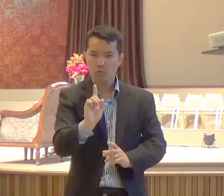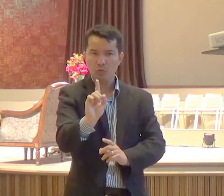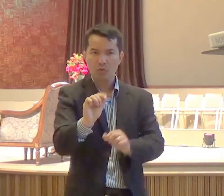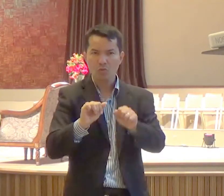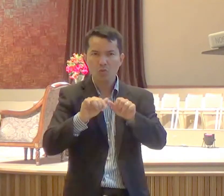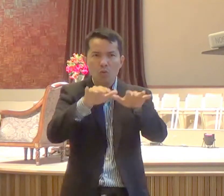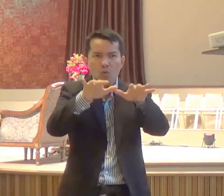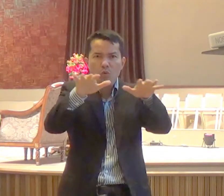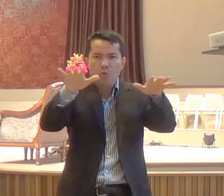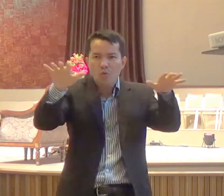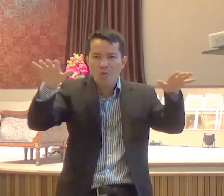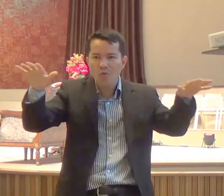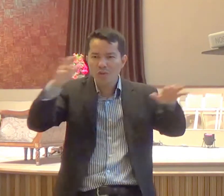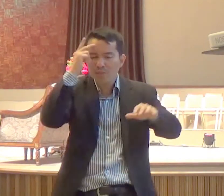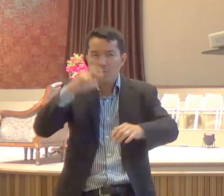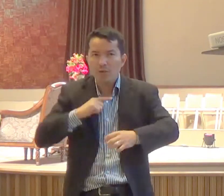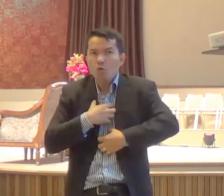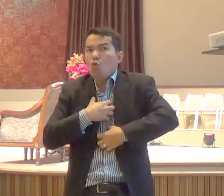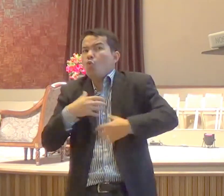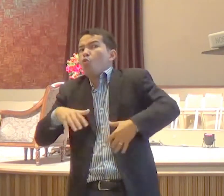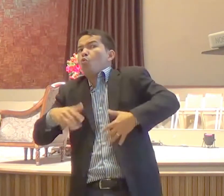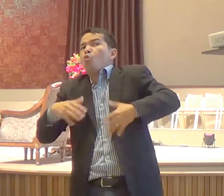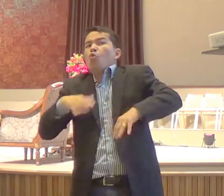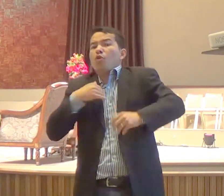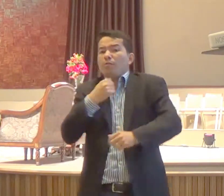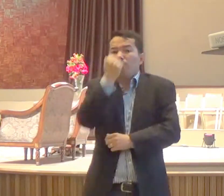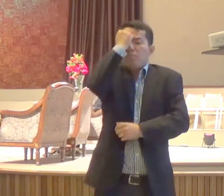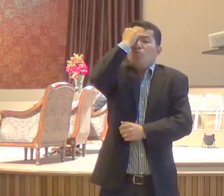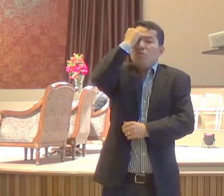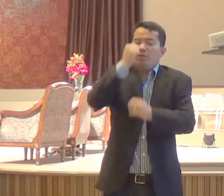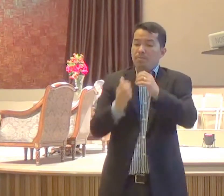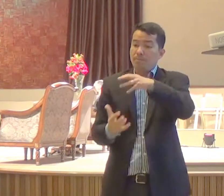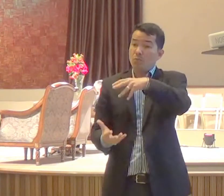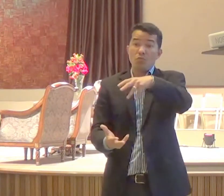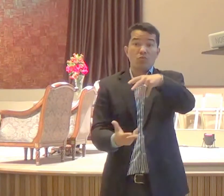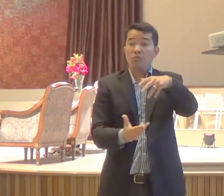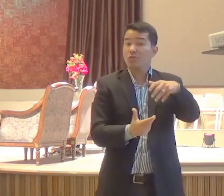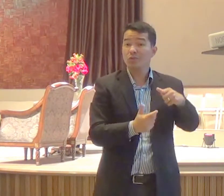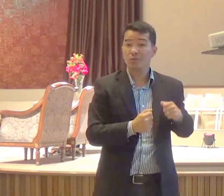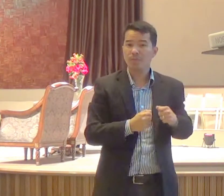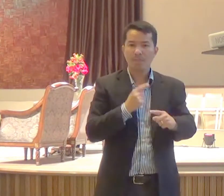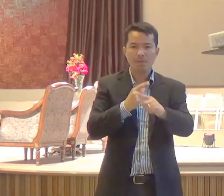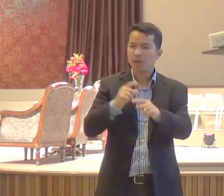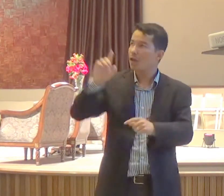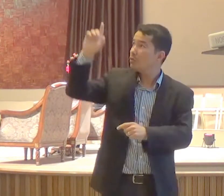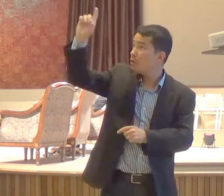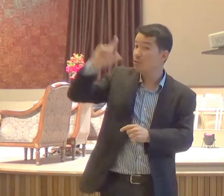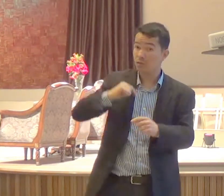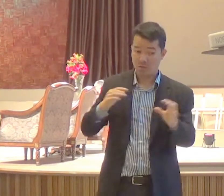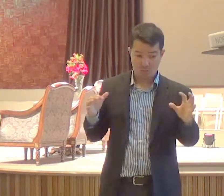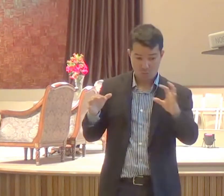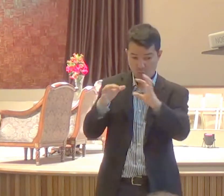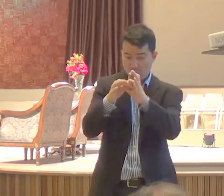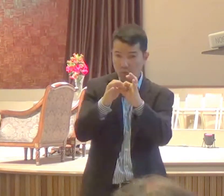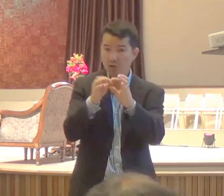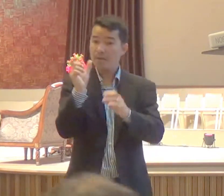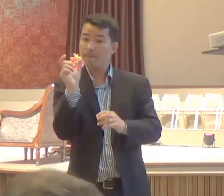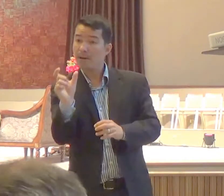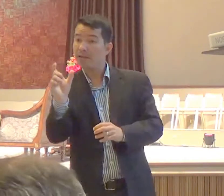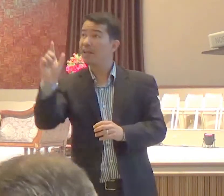desacompanhada de obras, não fiou Deus a conversão dos homens, na união da palavra de Deus, com a maior